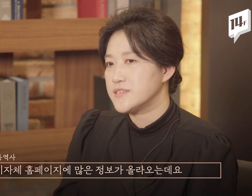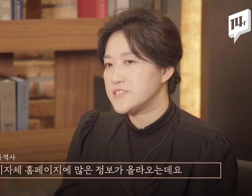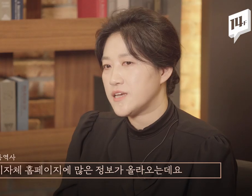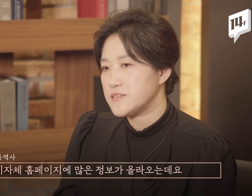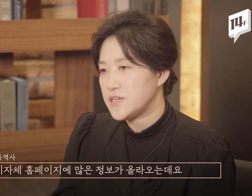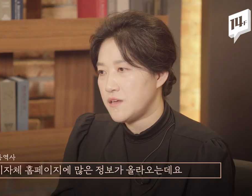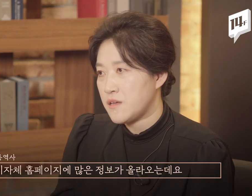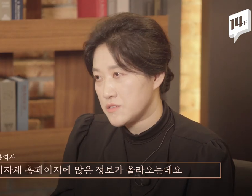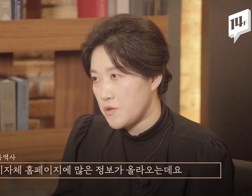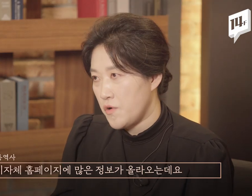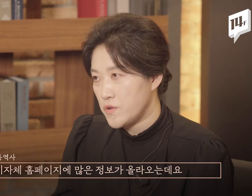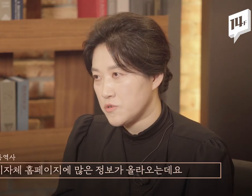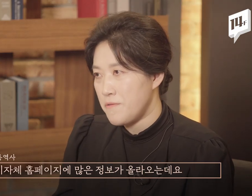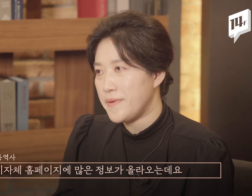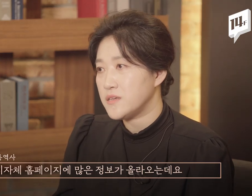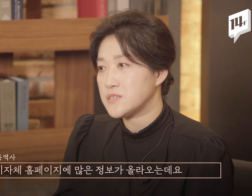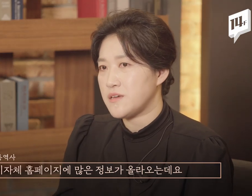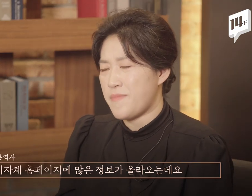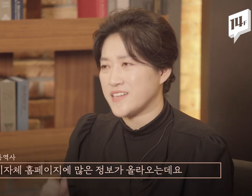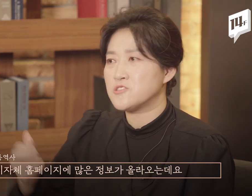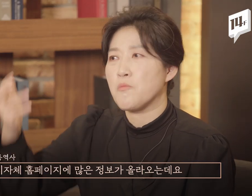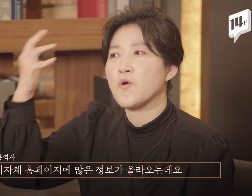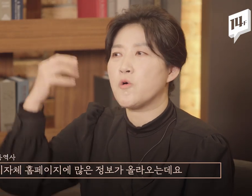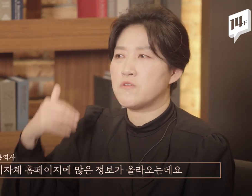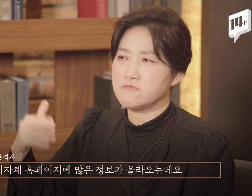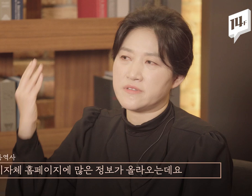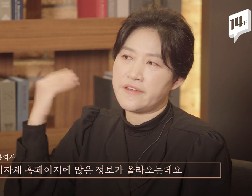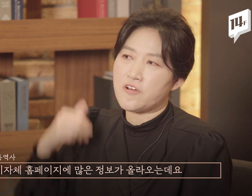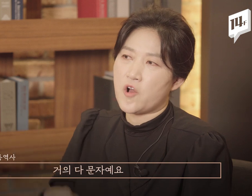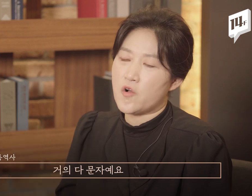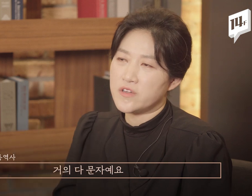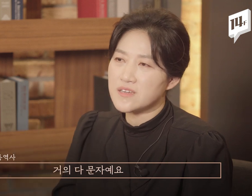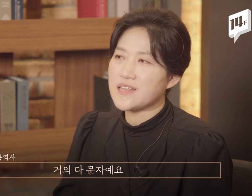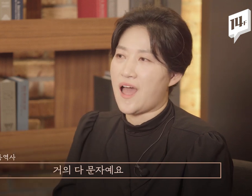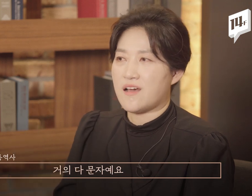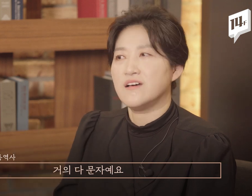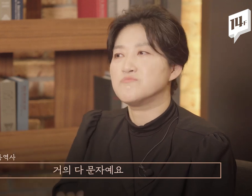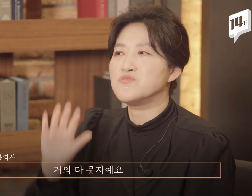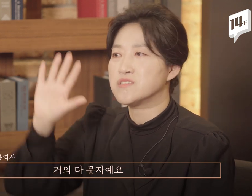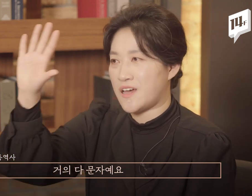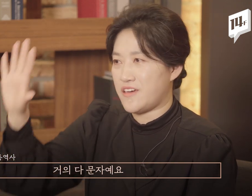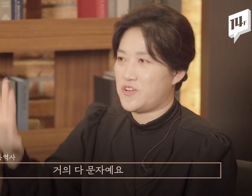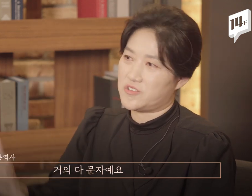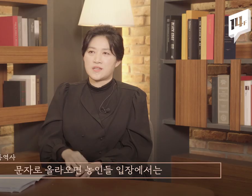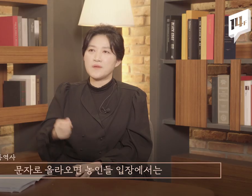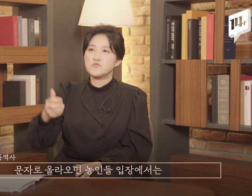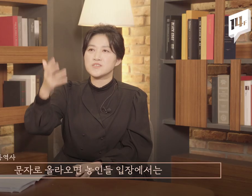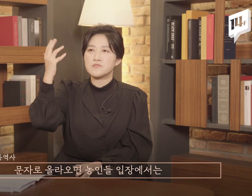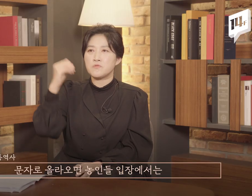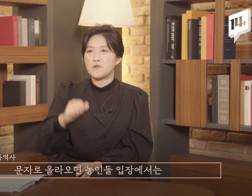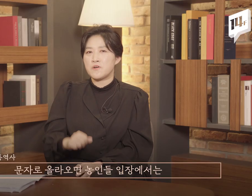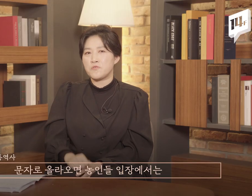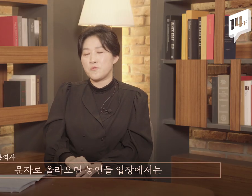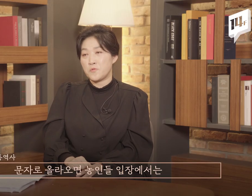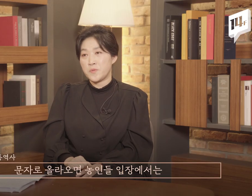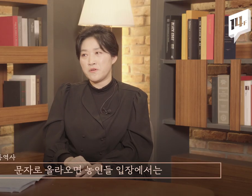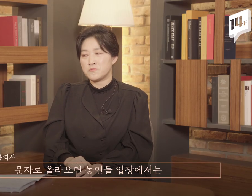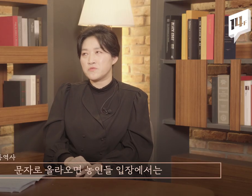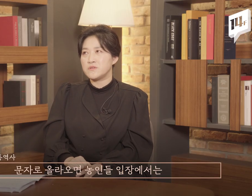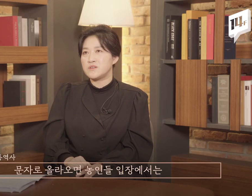지자체에서 이제 홈페이지에 많은 정보가 올라왔는데요. 거의 다 문자예요. 다 문자로 올라오면 농인들